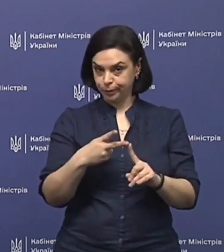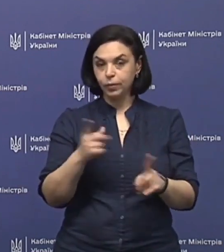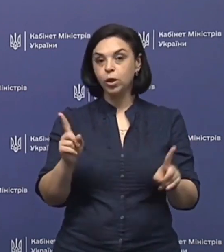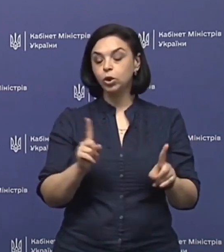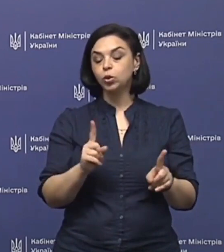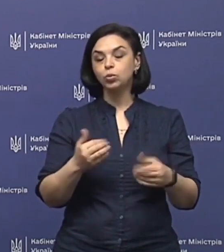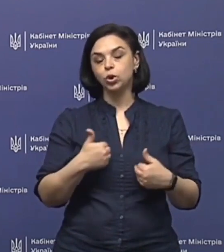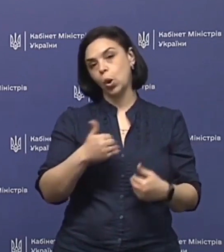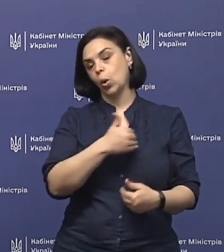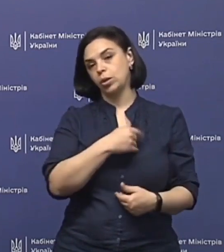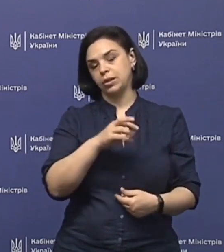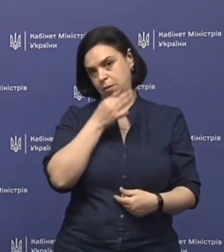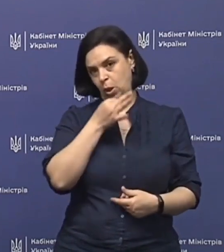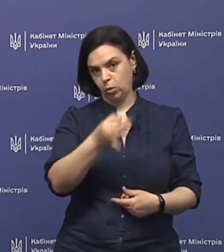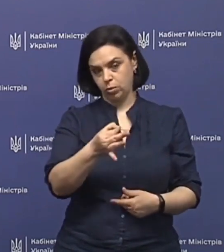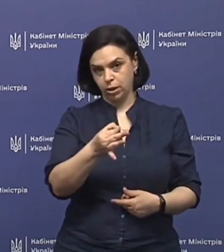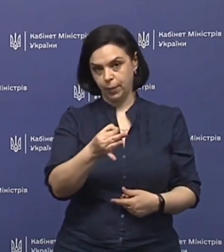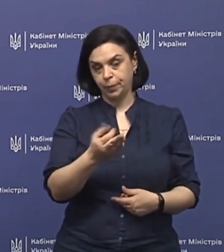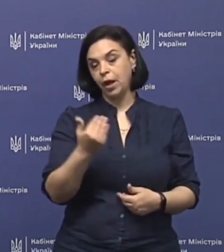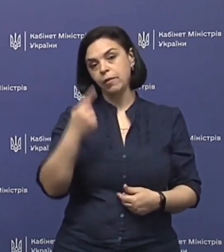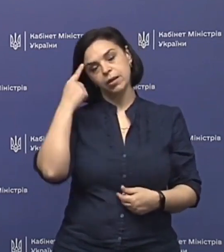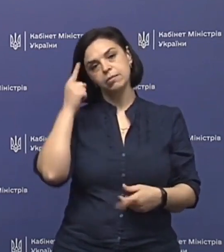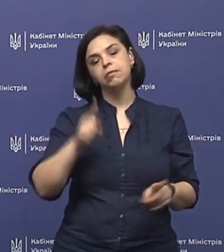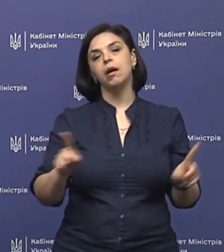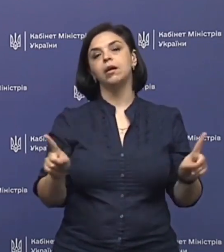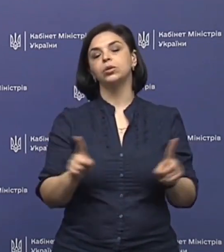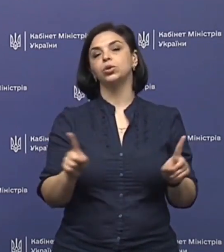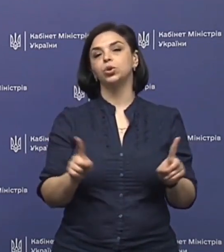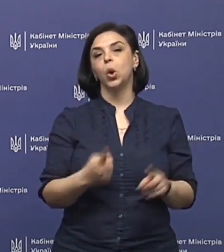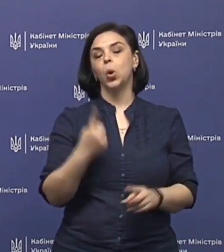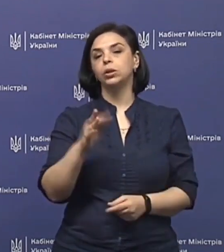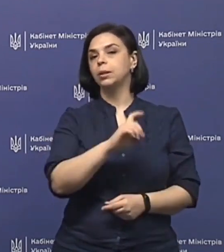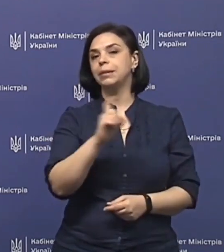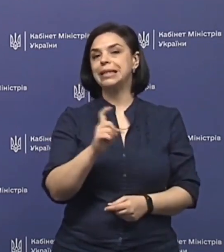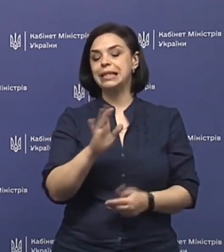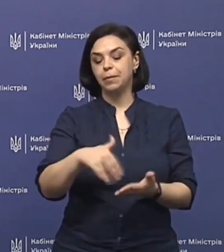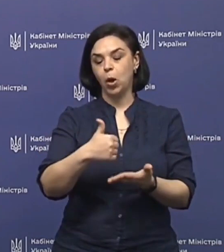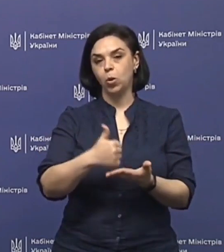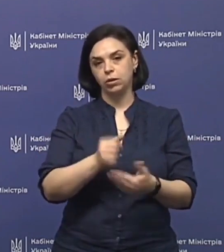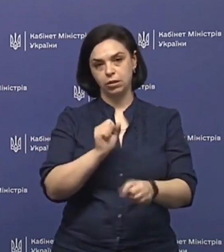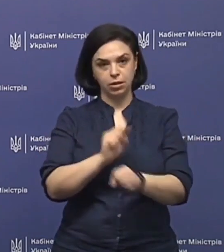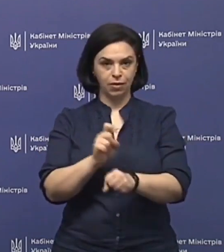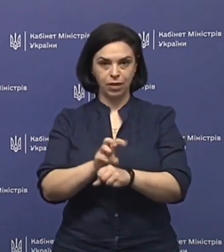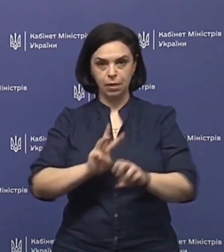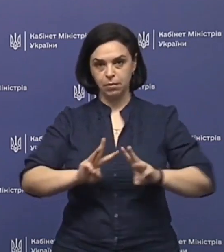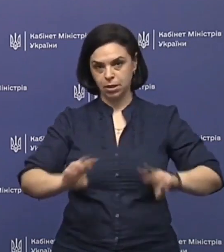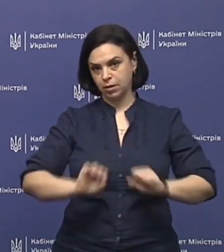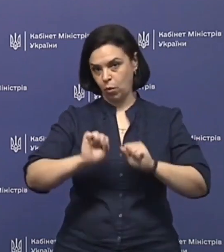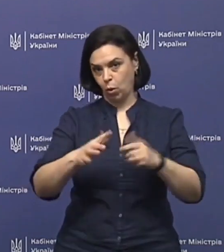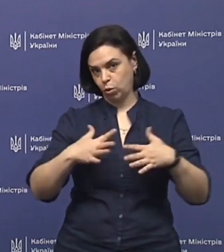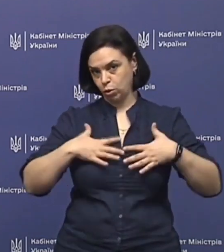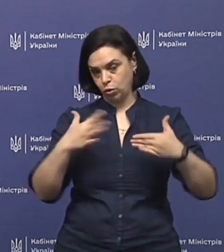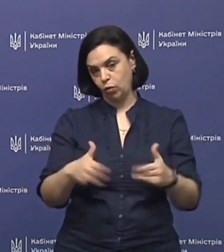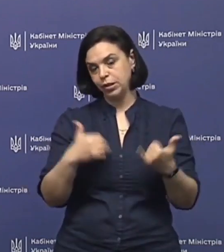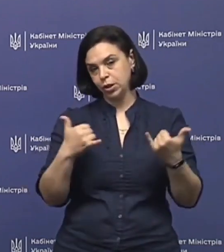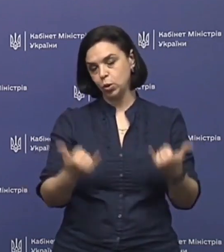що на чому ще хотів наголосити. Знаєте, що одним із пріоритетних завдань Міністерства охорони здоров